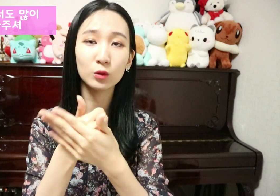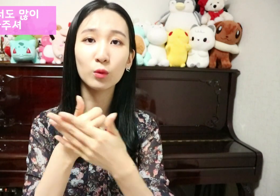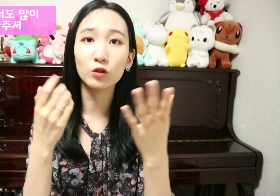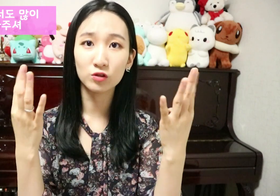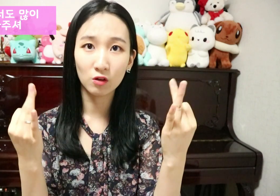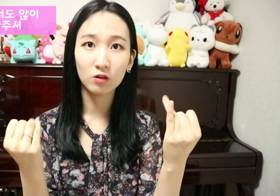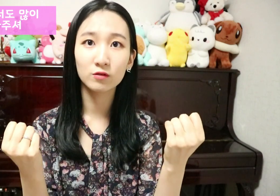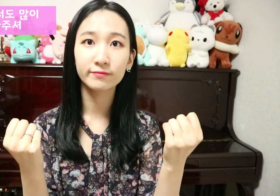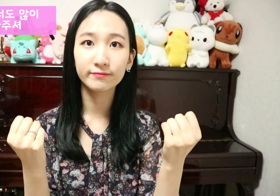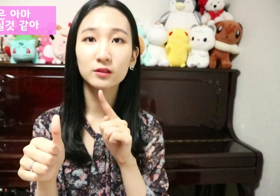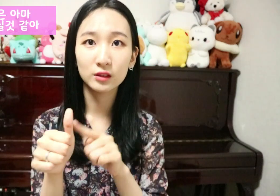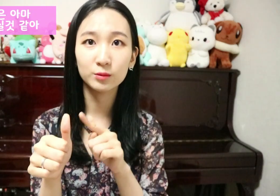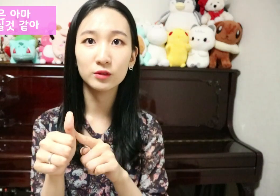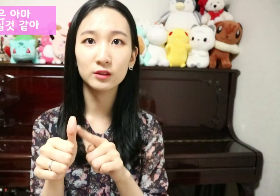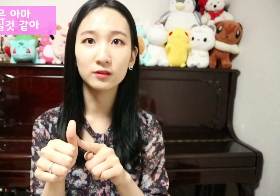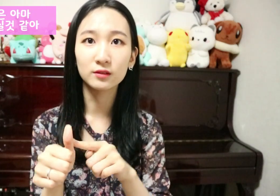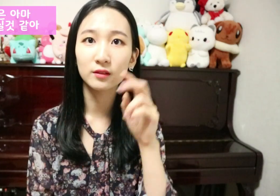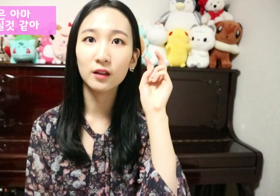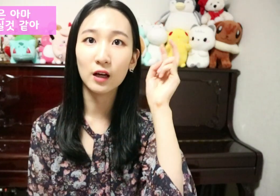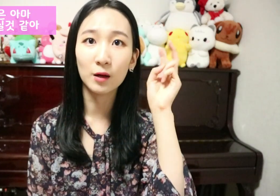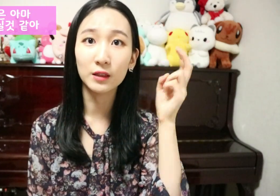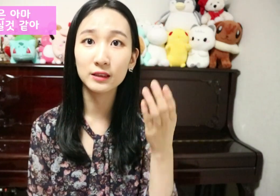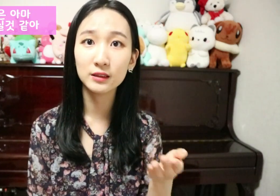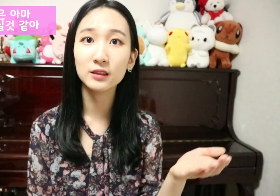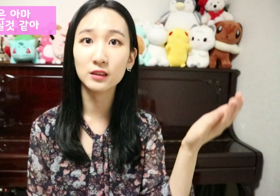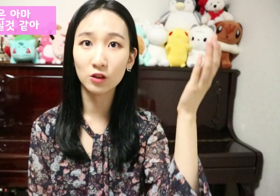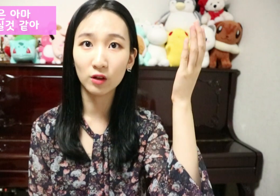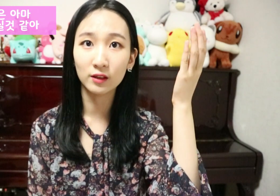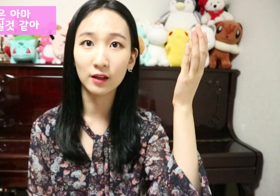도와주셔 그분은 아마 승진하실 것 같아